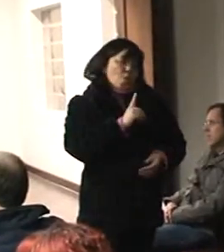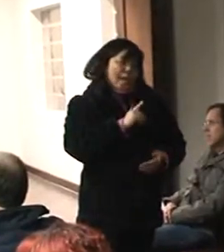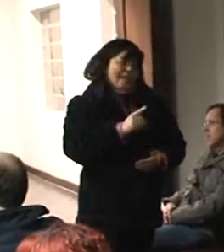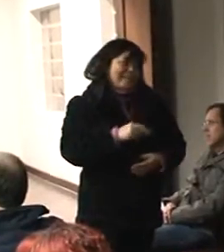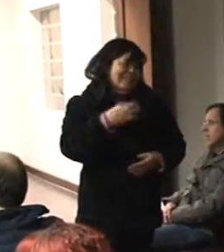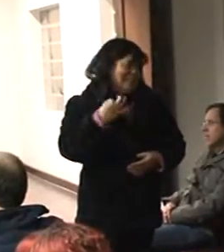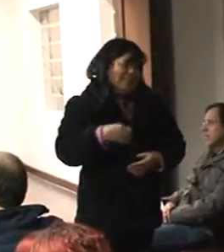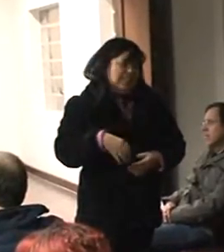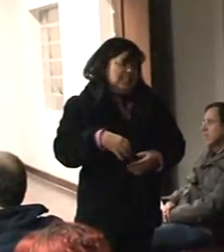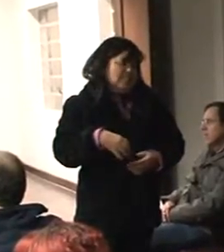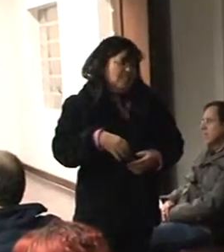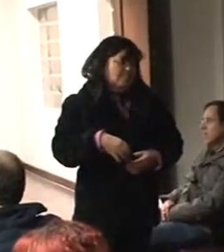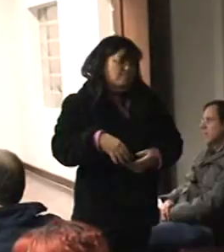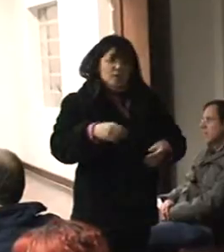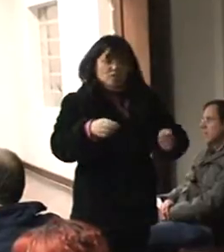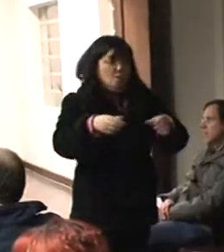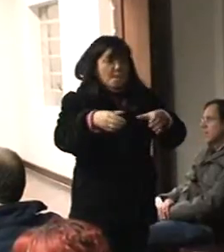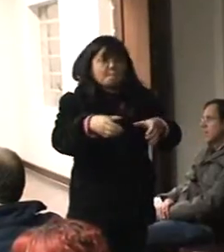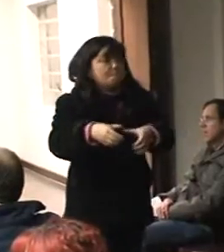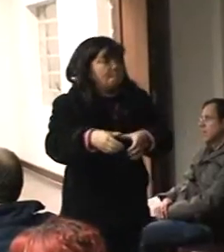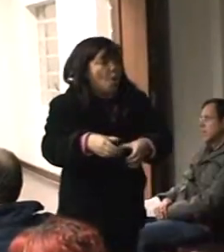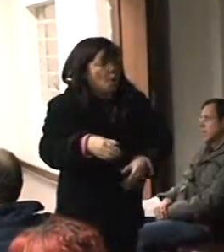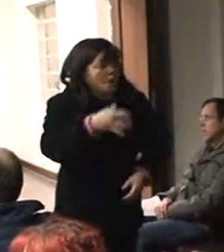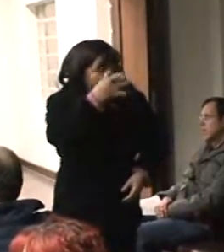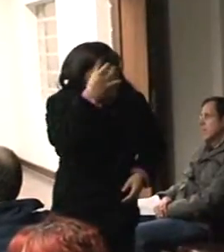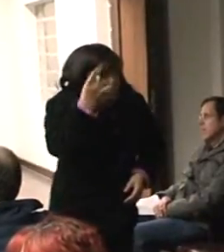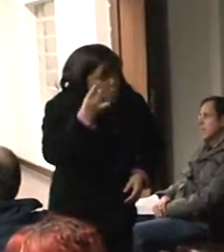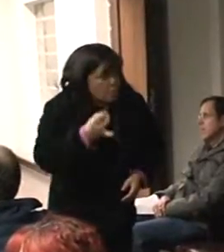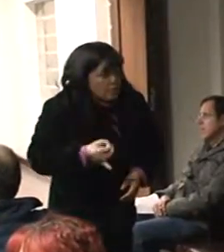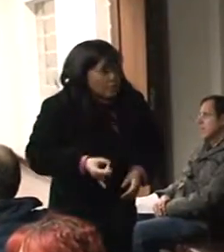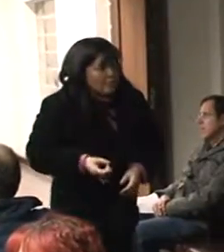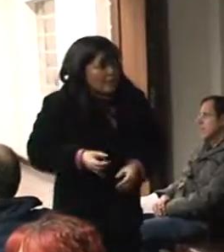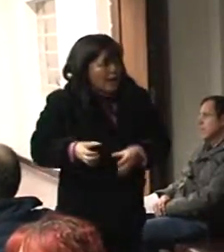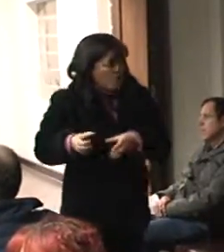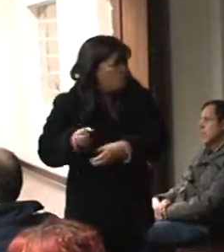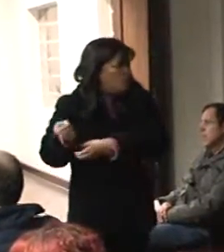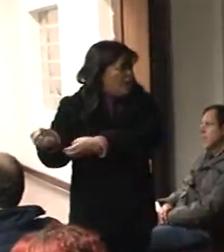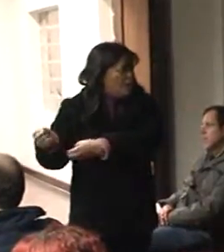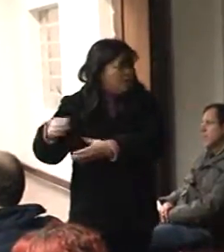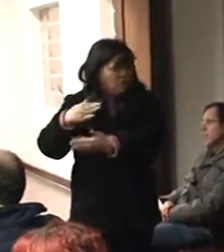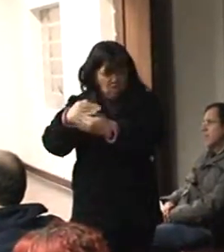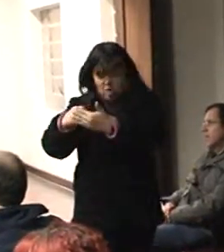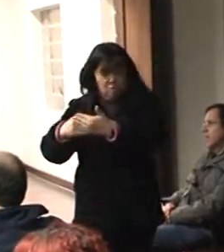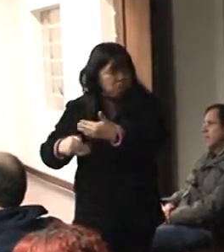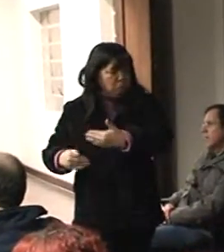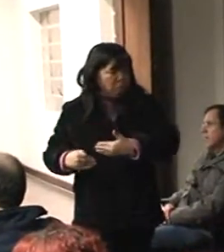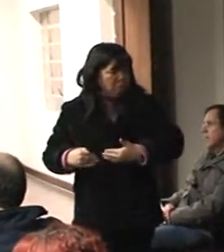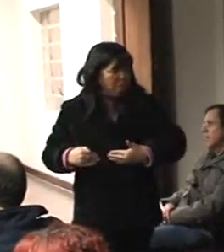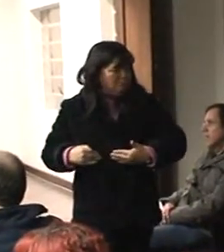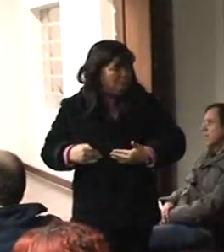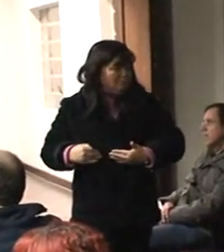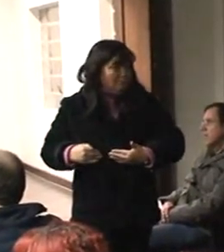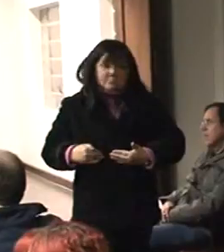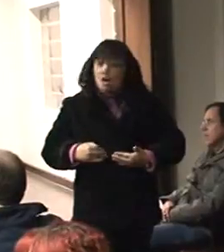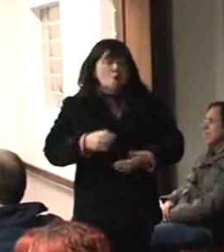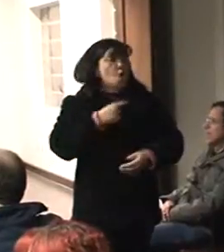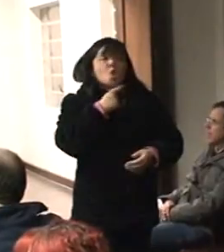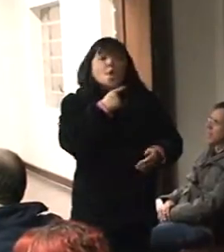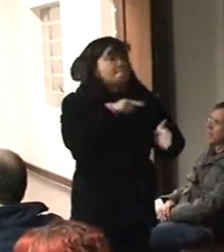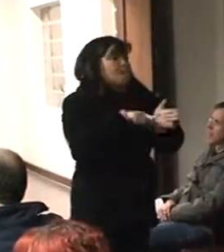E outro problema é que isso daqui não dialoga com isso. O programa Brasil 2022 não dialoga com o Plano Nacional de Reis Humanos.